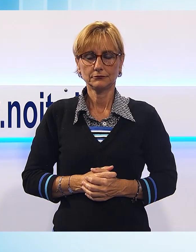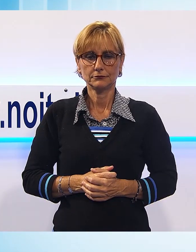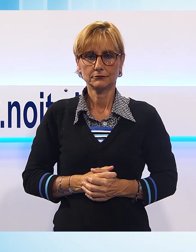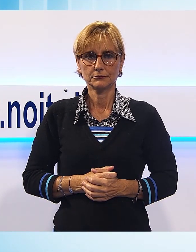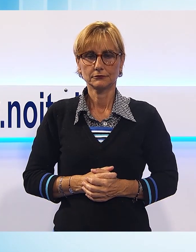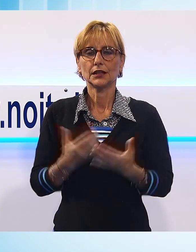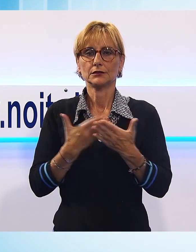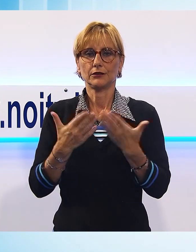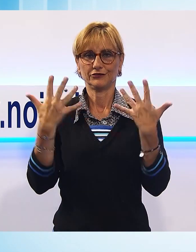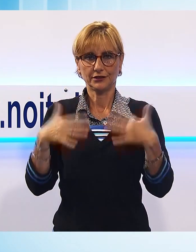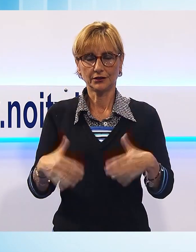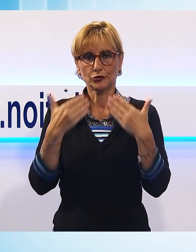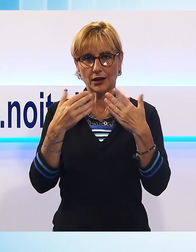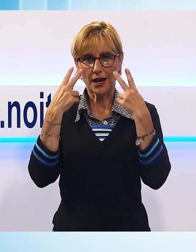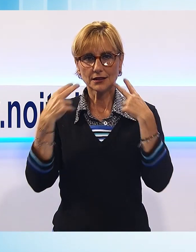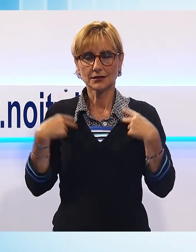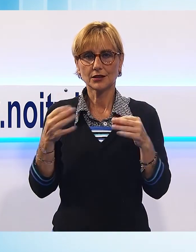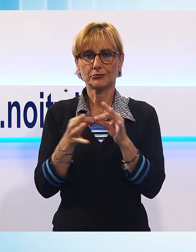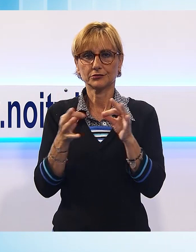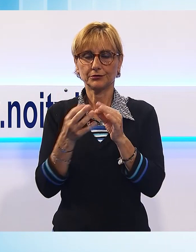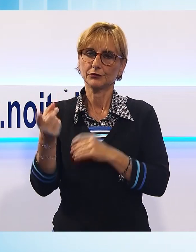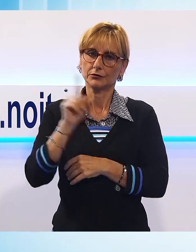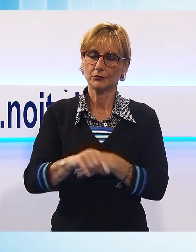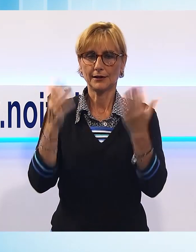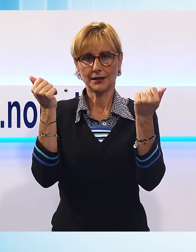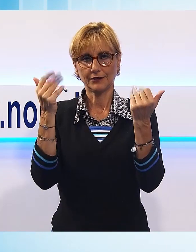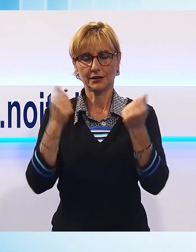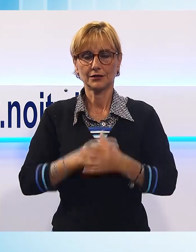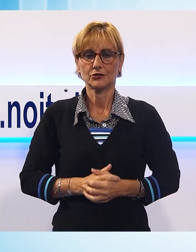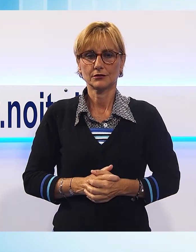È tutto per la cronaca, adesso la pubblicità e dopo lo sport.